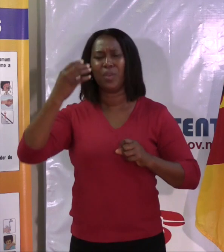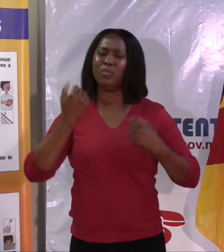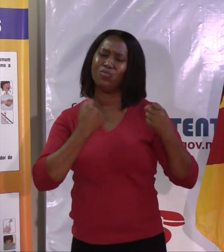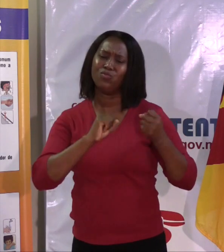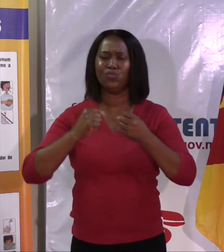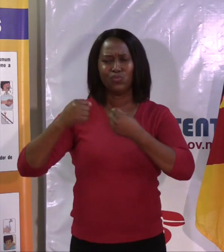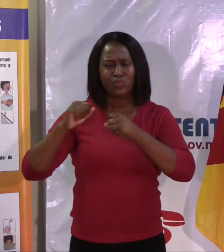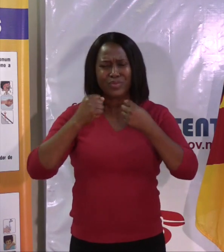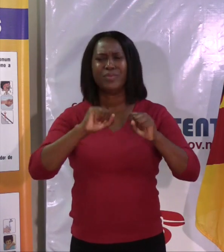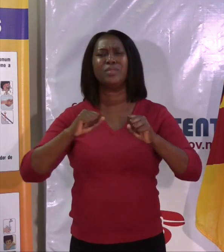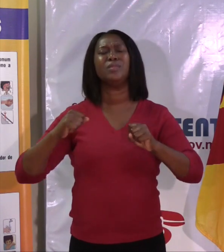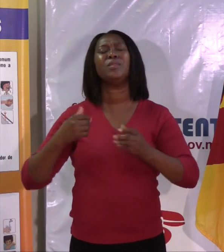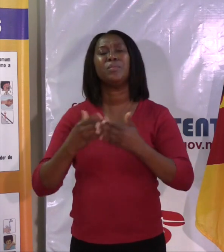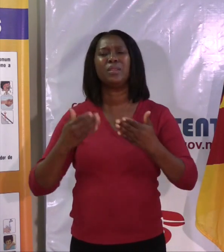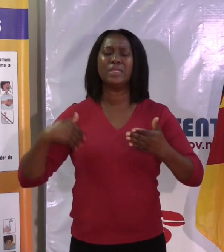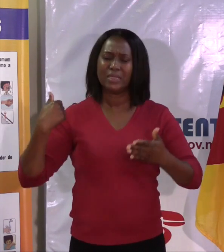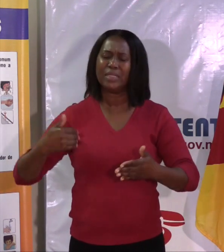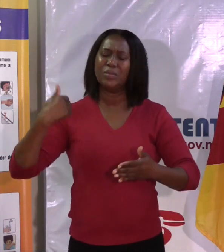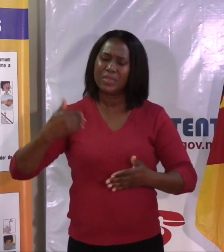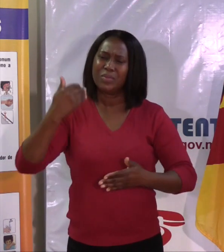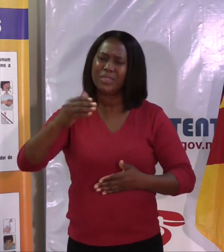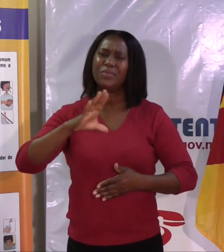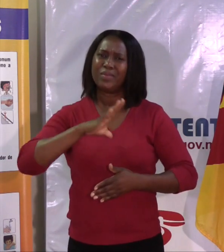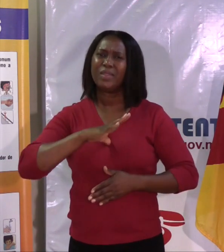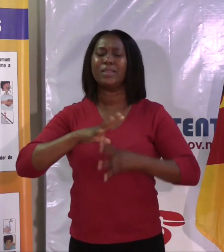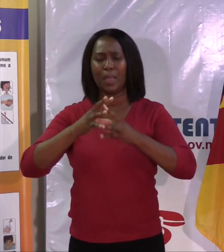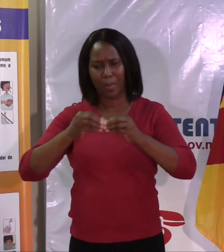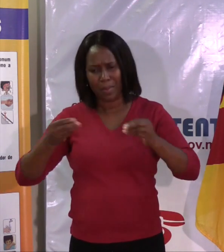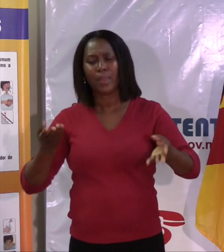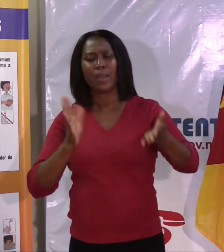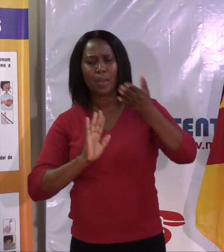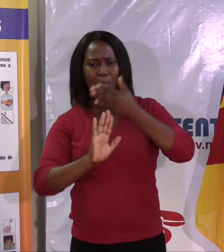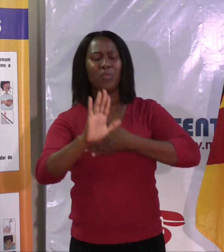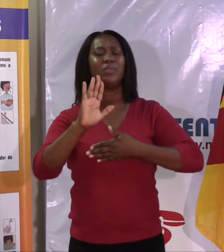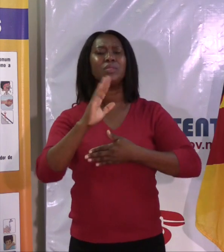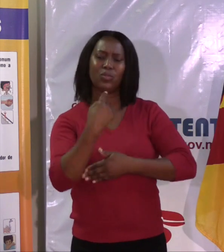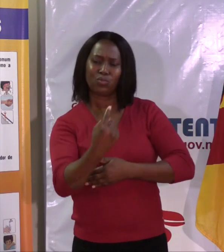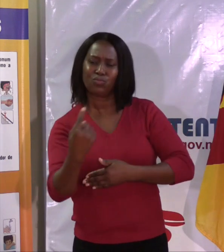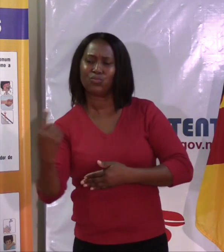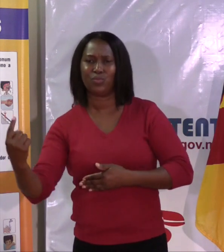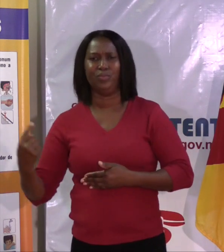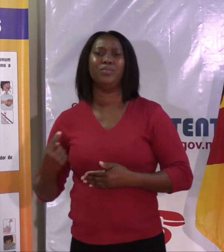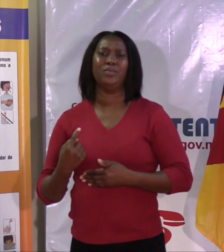haja sempre, sempre, sempre um material de proteção individual para os doentes, as máscaras, e também,